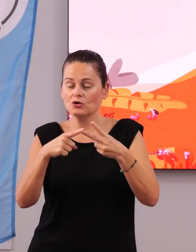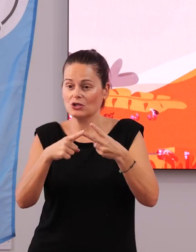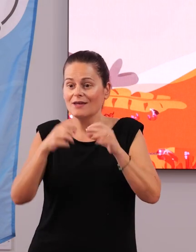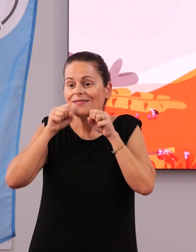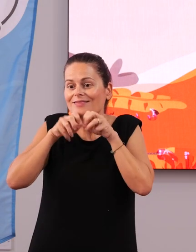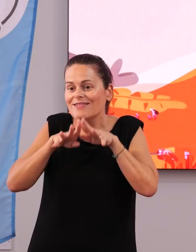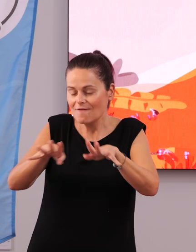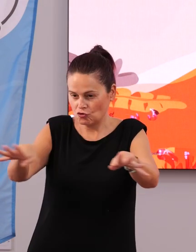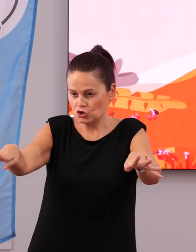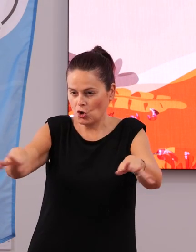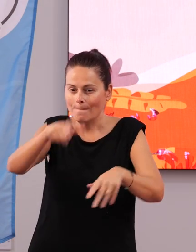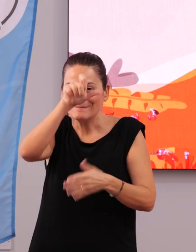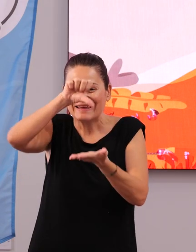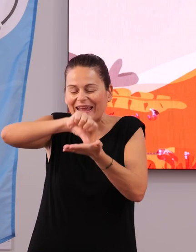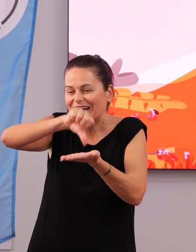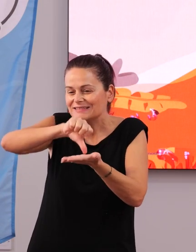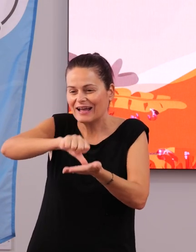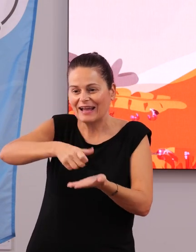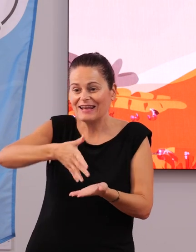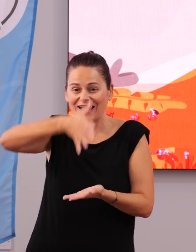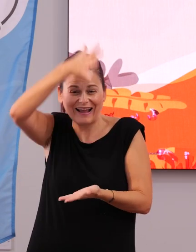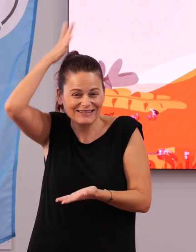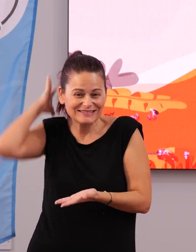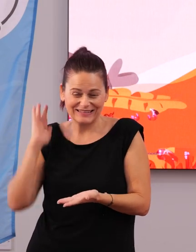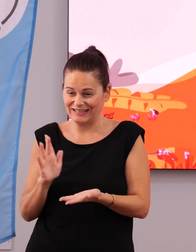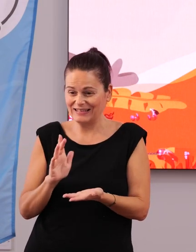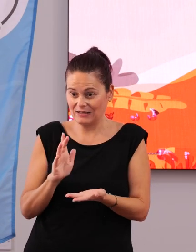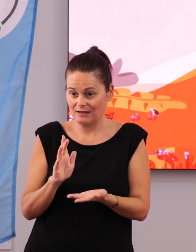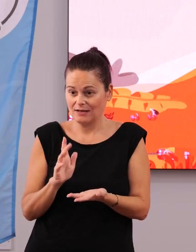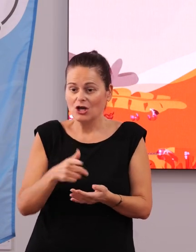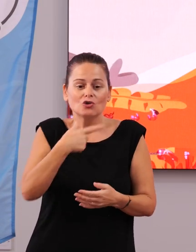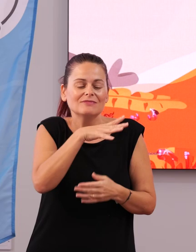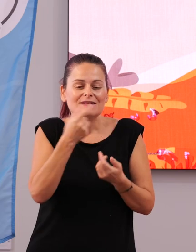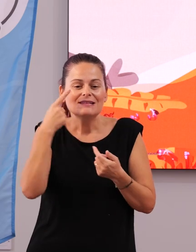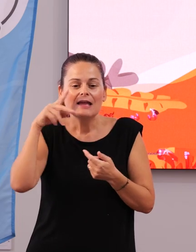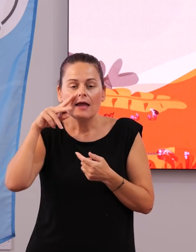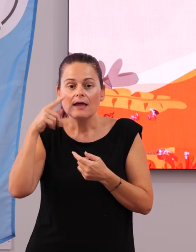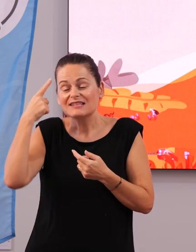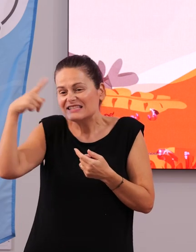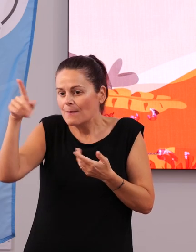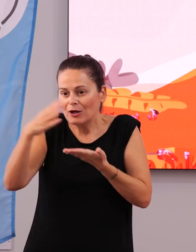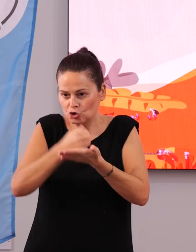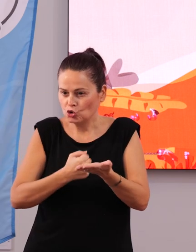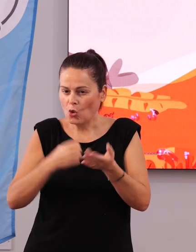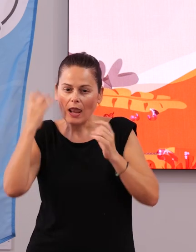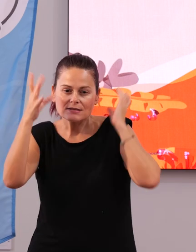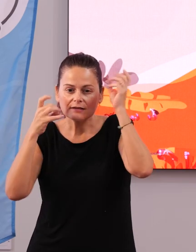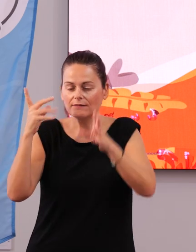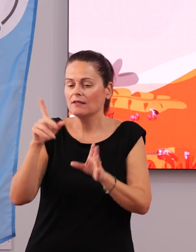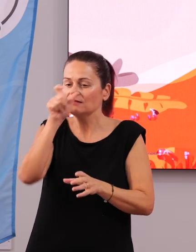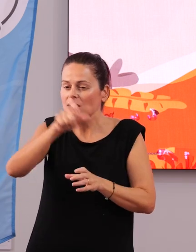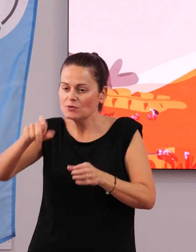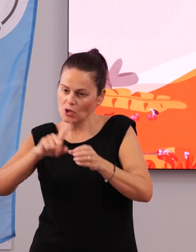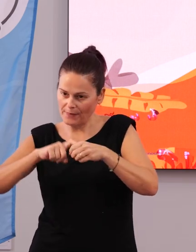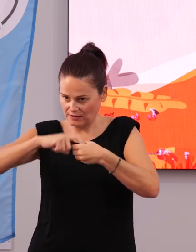difusión para que toda Cartagena sea consciente de todo lo que se está haciendo y, por supuesto, pedir la participación ciudadana.